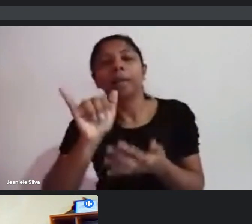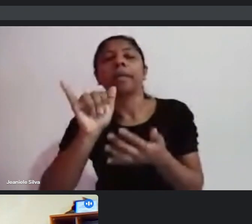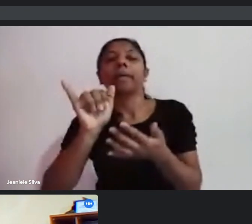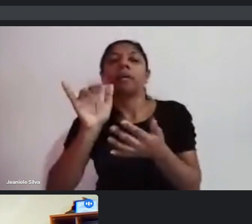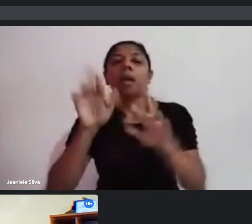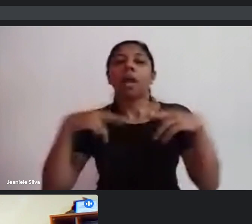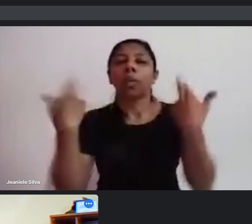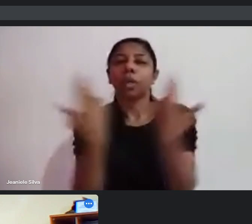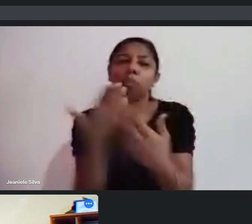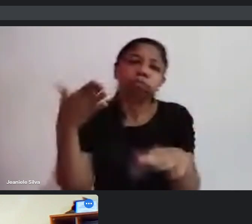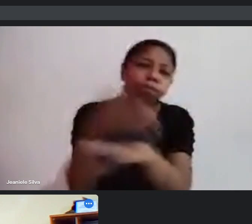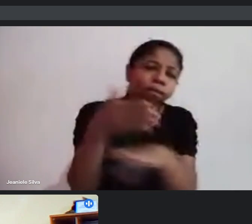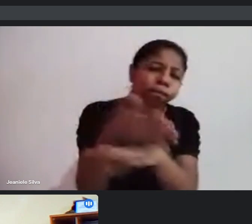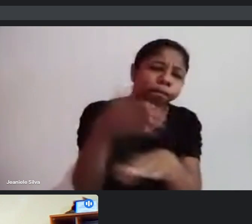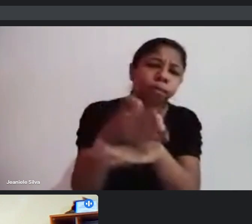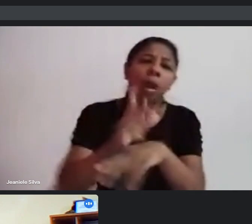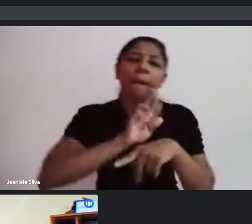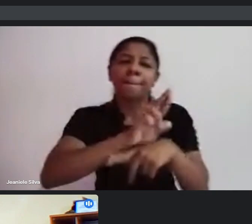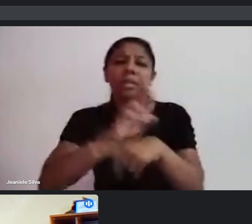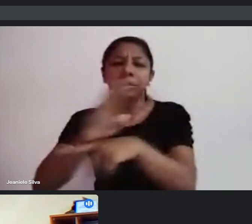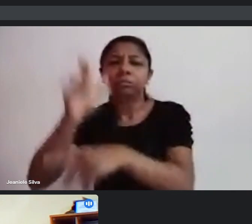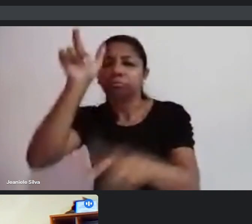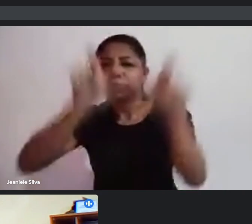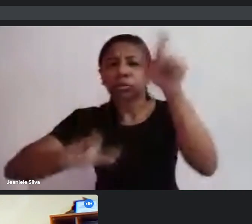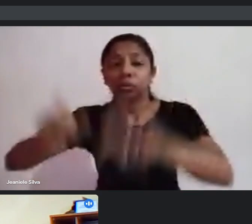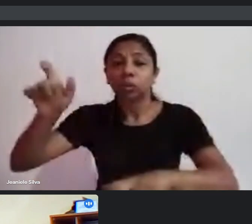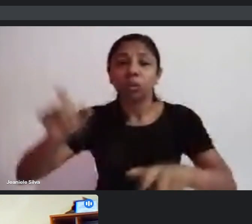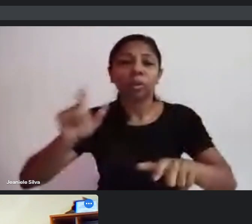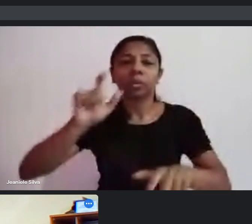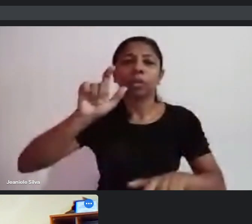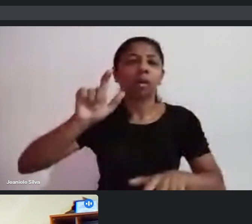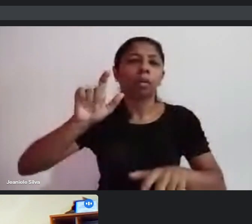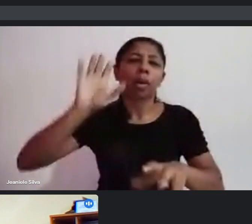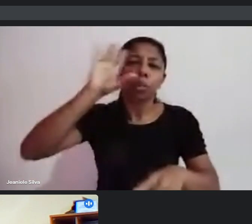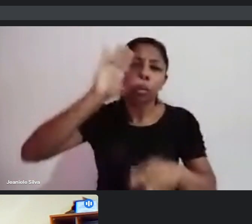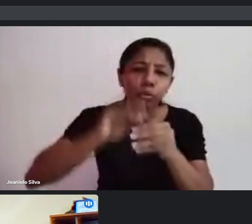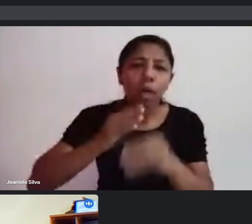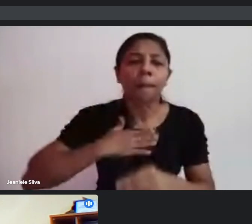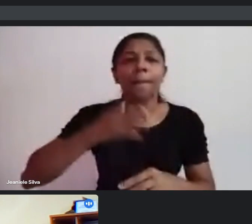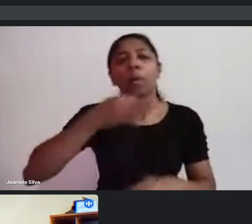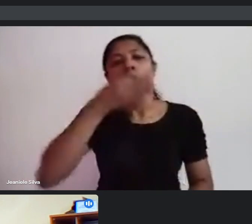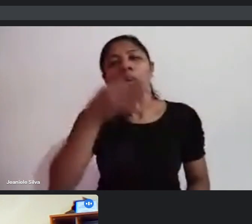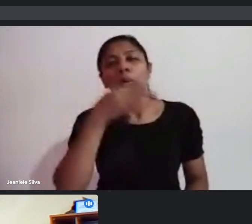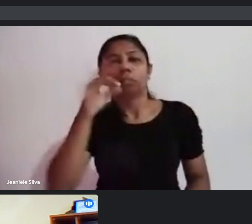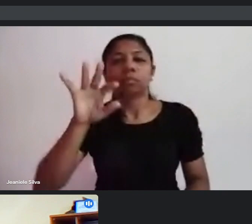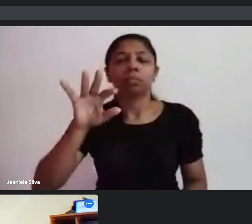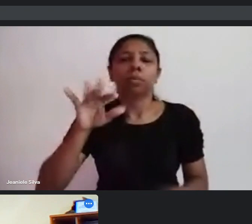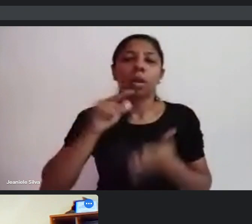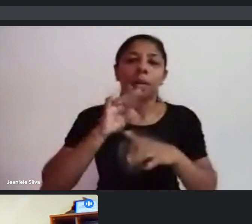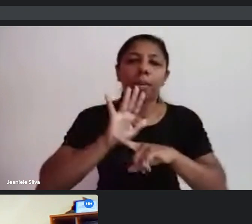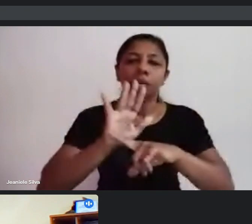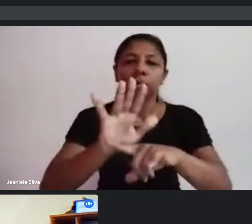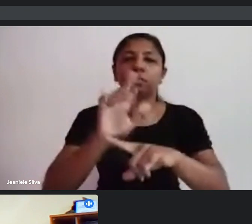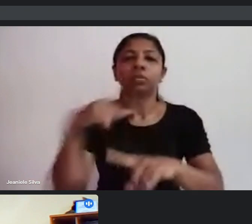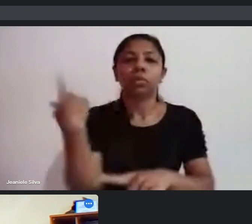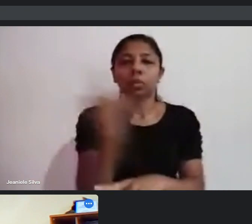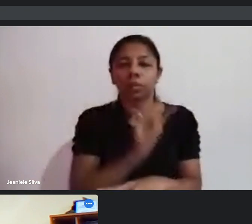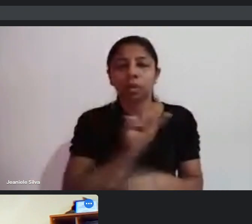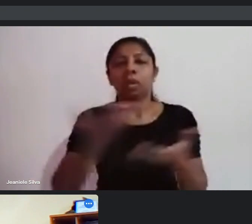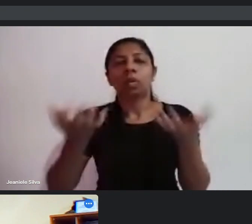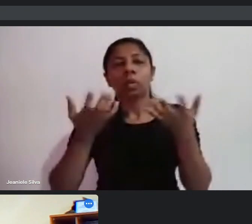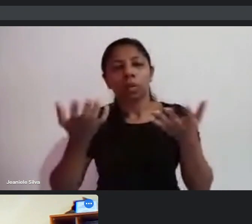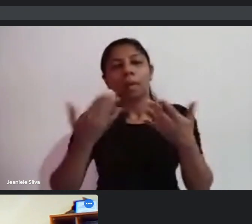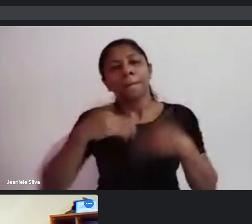representativa. Então, seria basicamente essa minha contribuição e ficarei aqui para poder contribuir mais com esse debate.